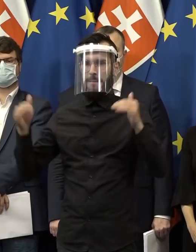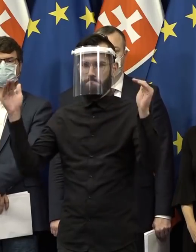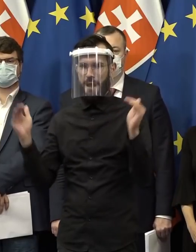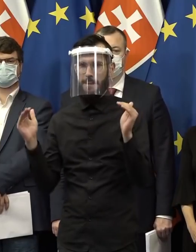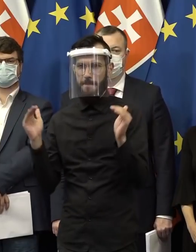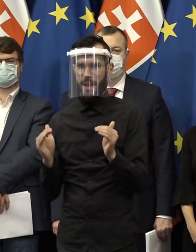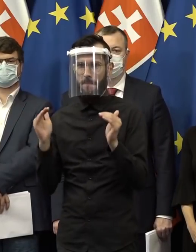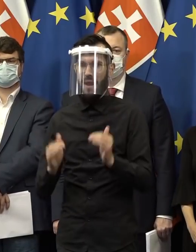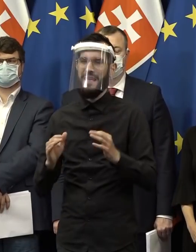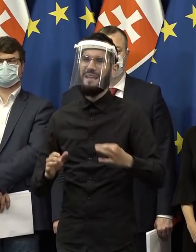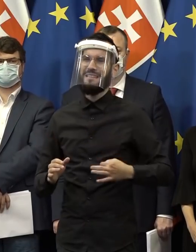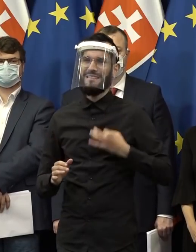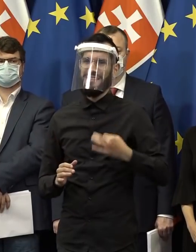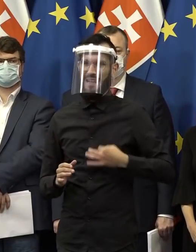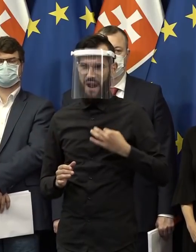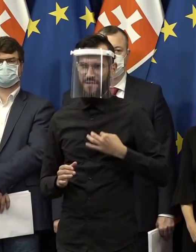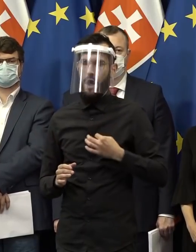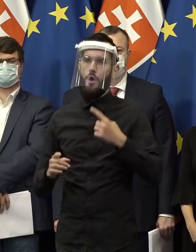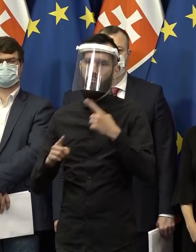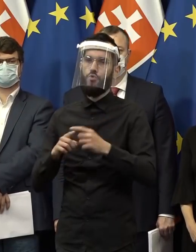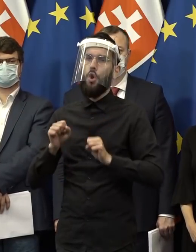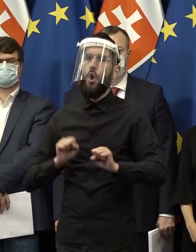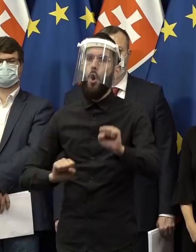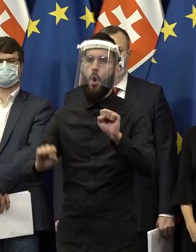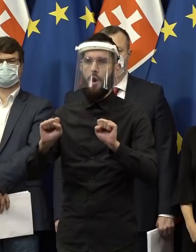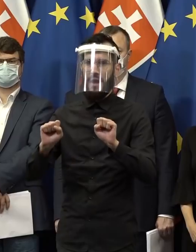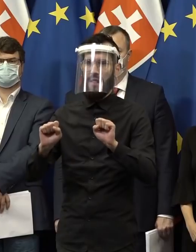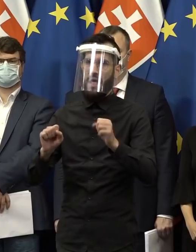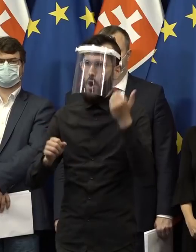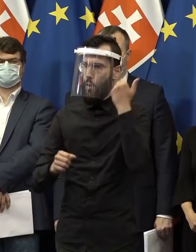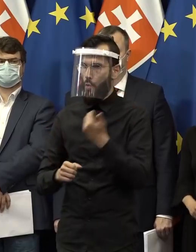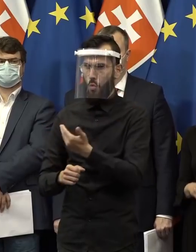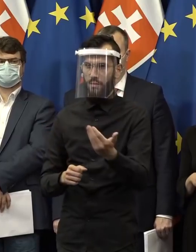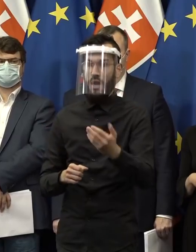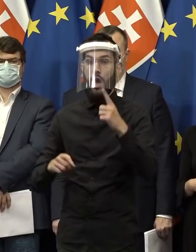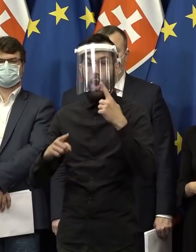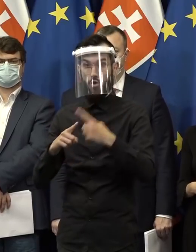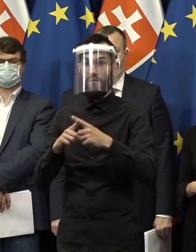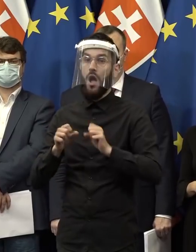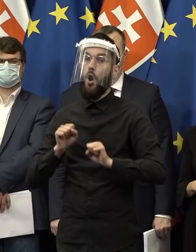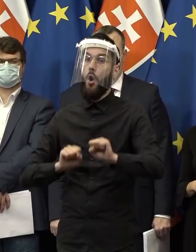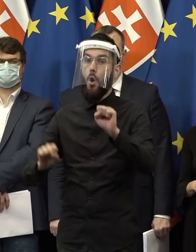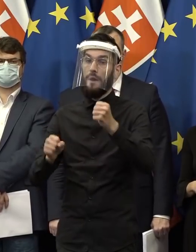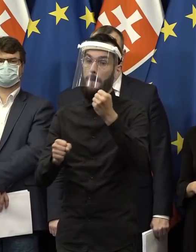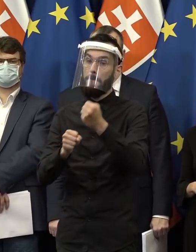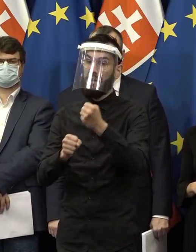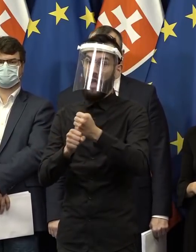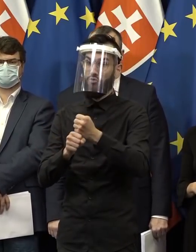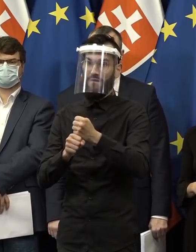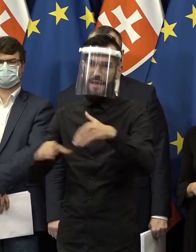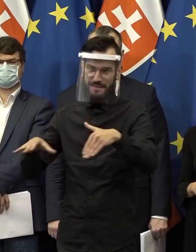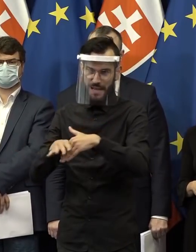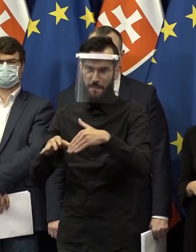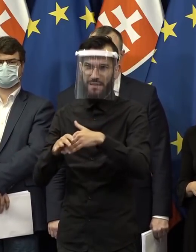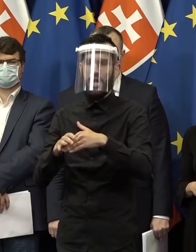zdravotných rizík a ochranu života ľudí. Zároveň príjma opatrenia na ochranu pracovných miest pomoc živnostníkom a